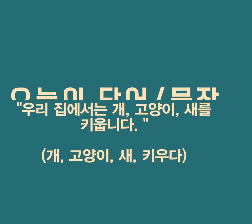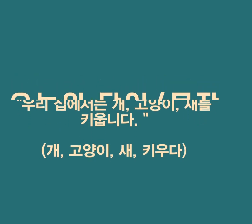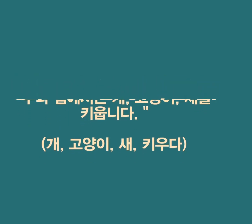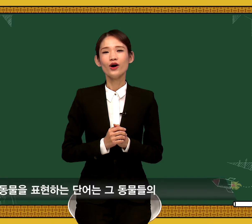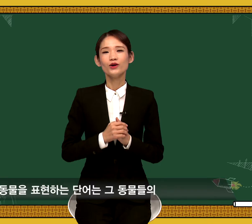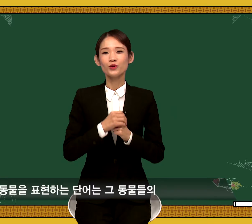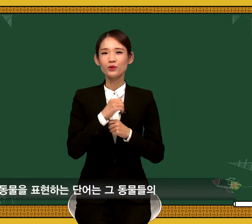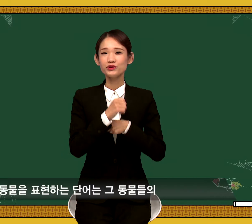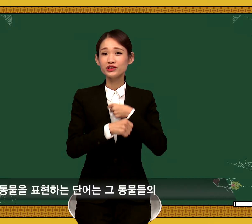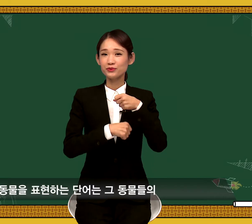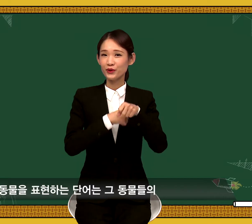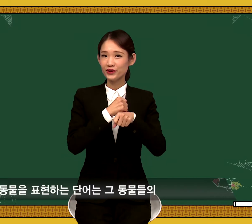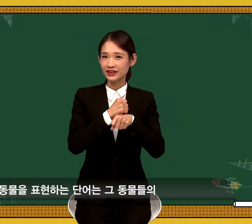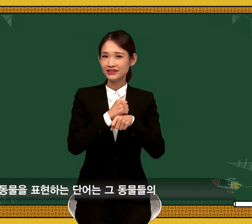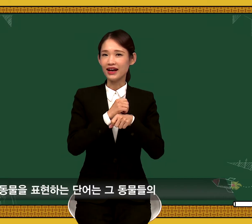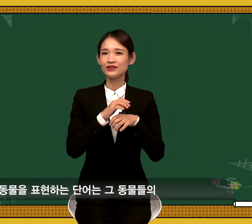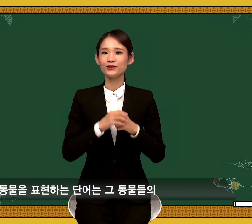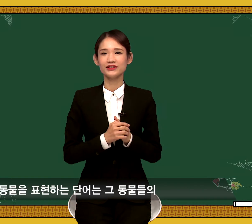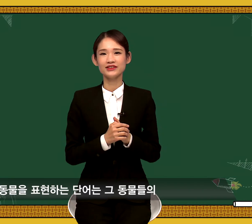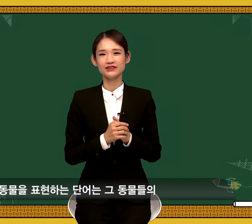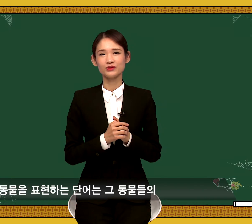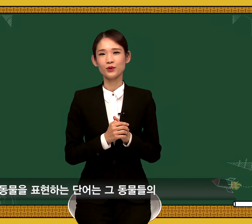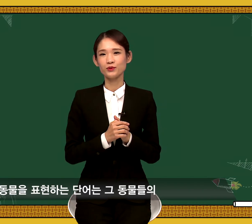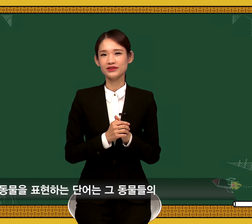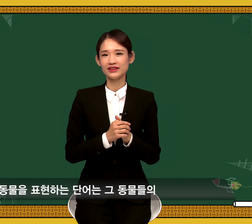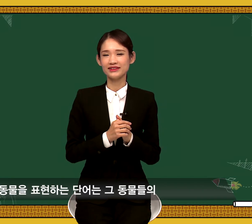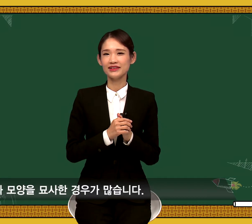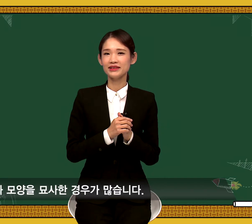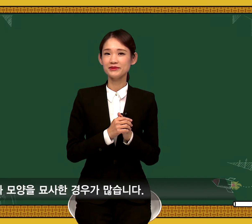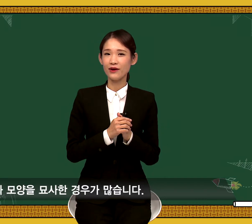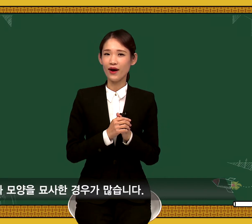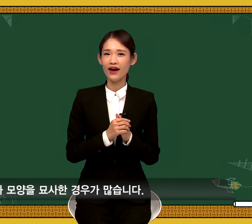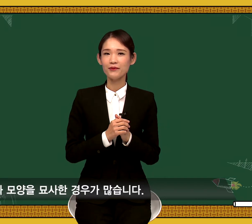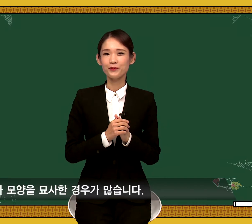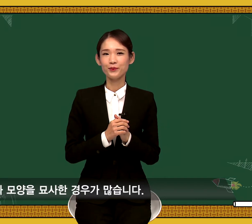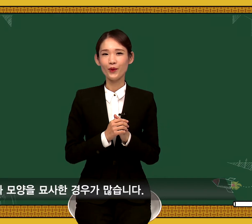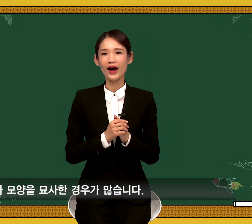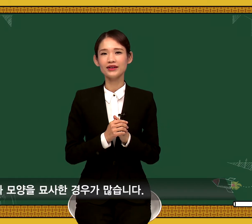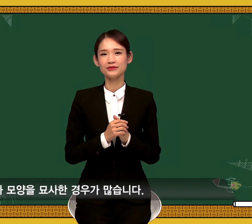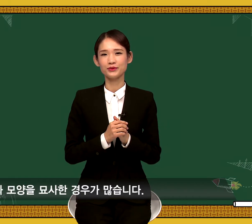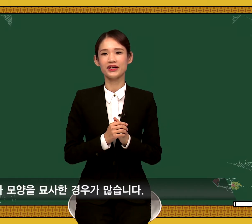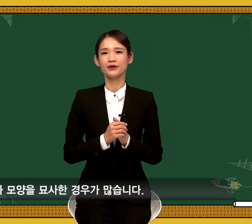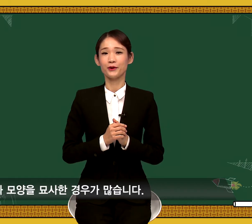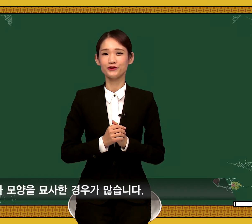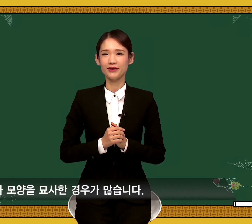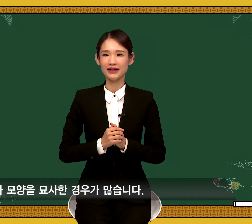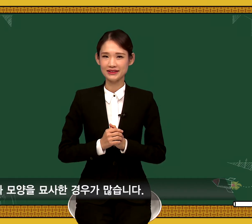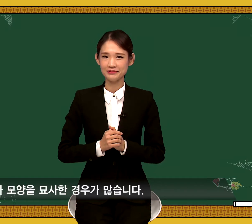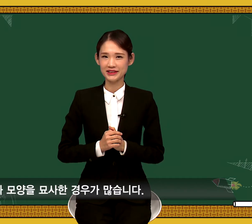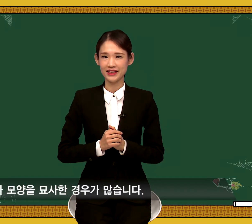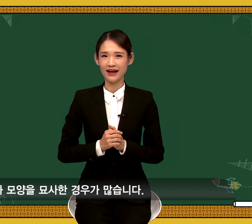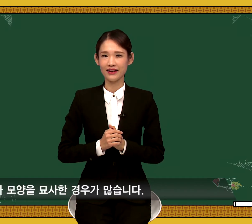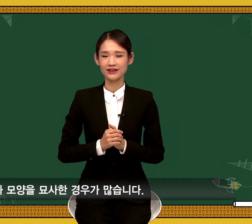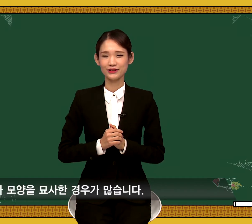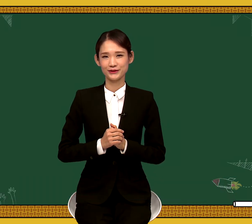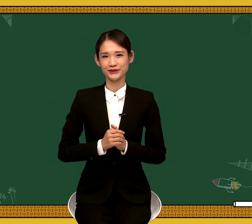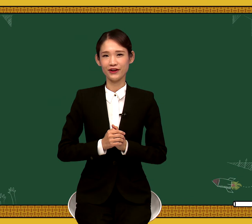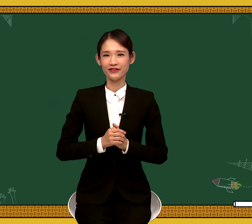동물을 표현하는 단어는 동물들의 생김새와 모양을 유사한 경우가 많습니다. 우선